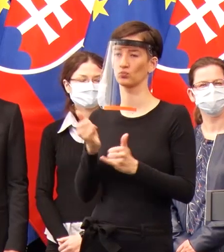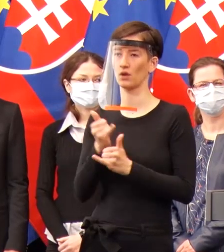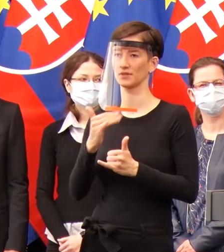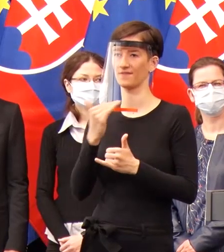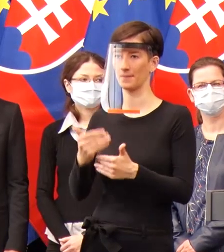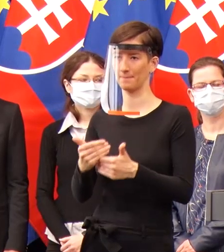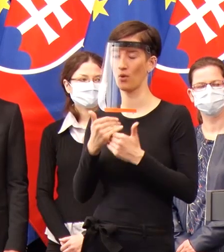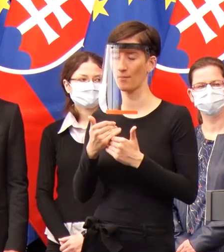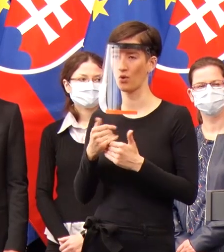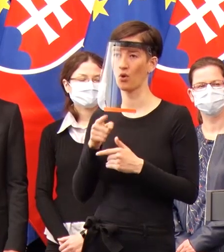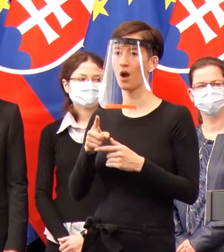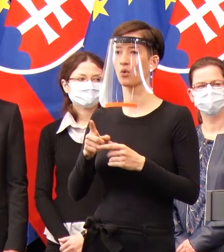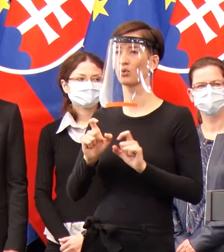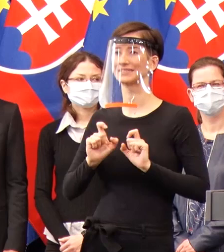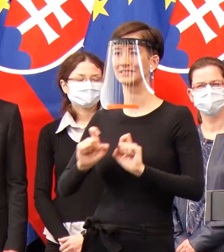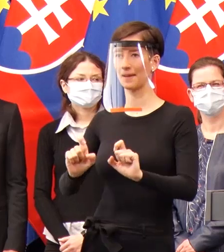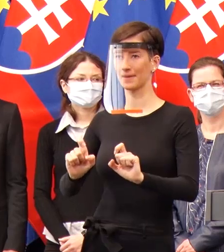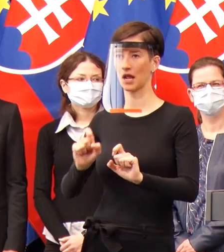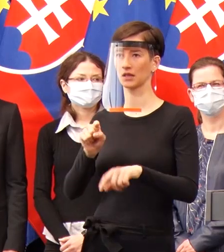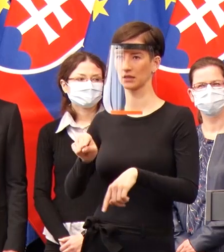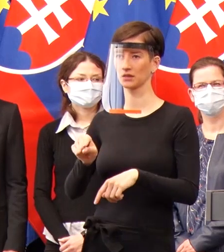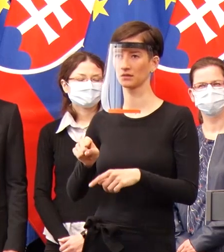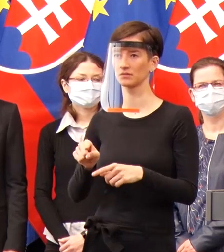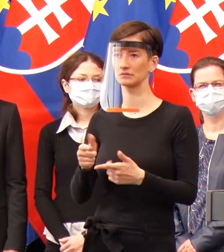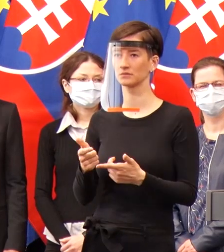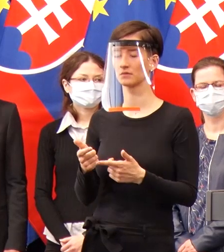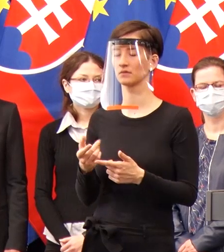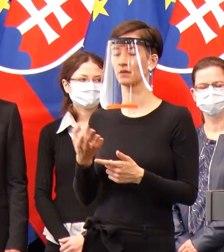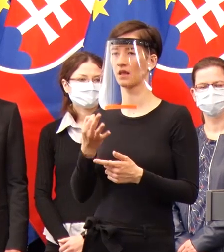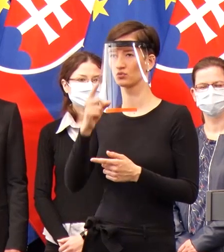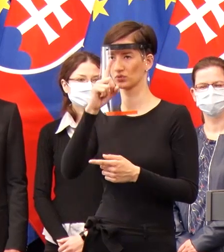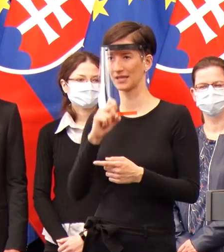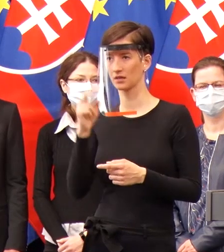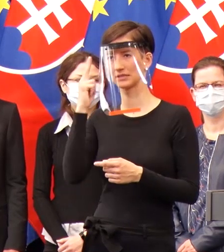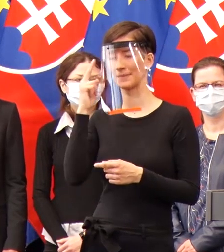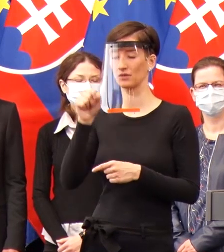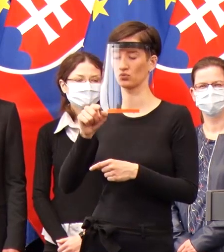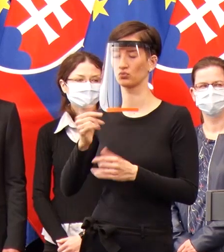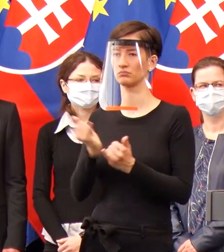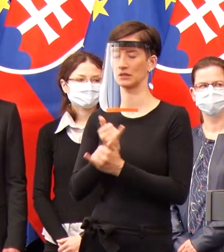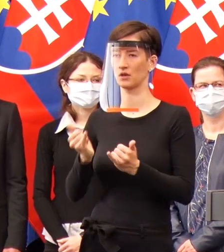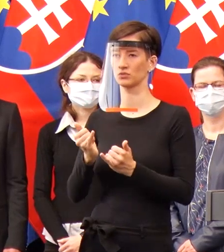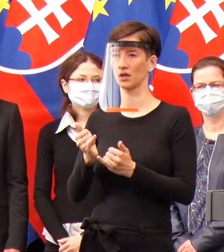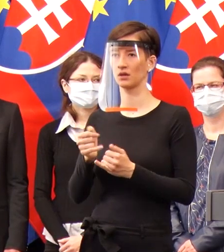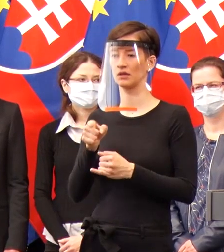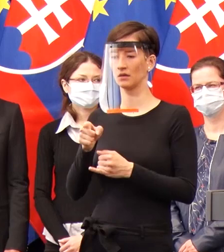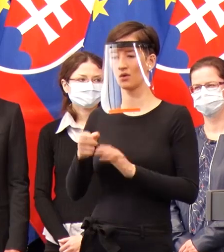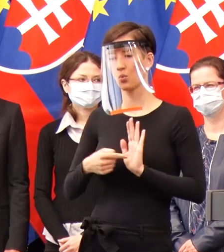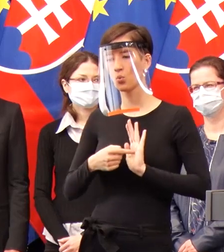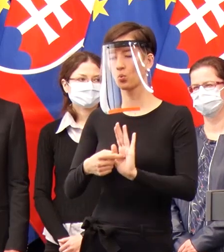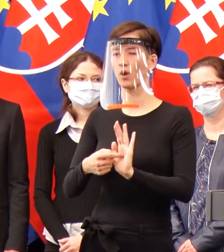A to bol, taký by som povedala, taká prvá lastovička, ktorá ukázala, že aký veľký význam má testovanie